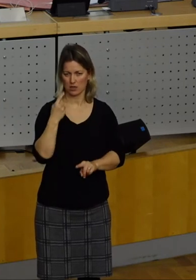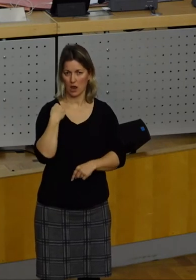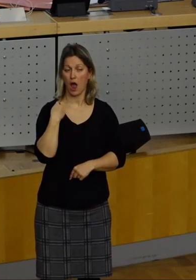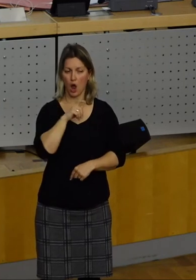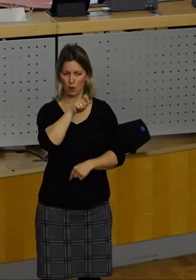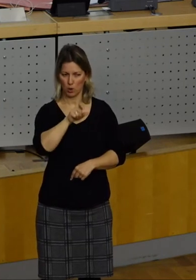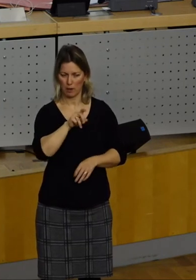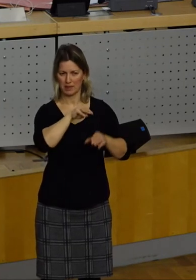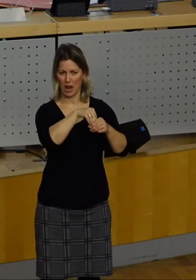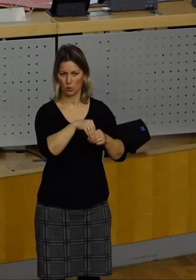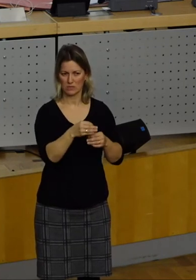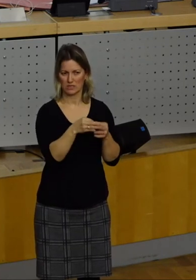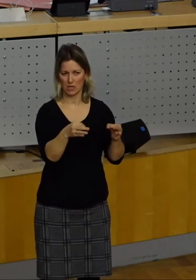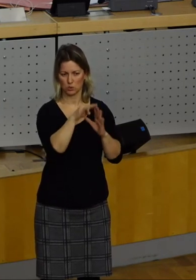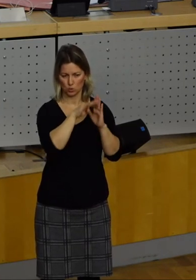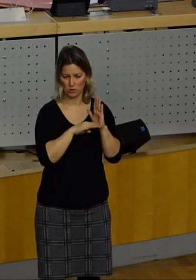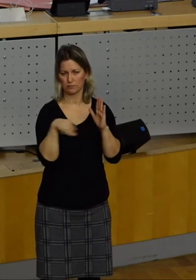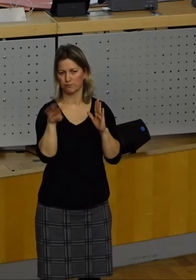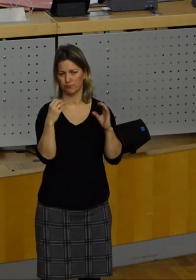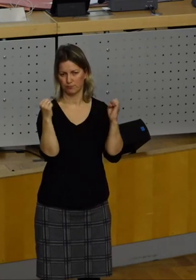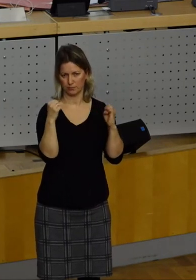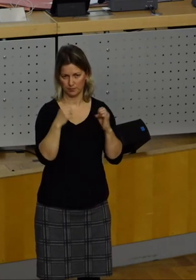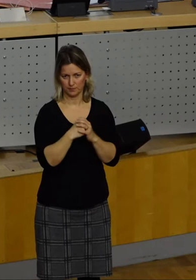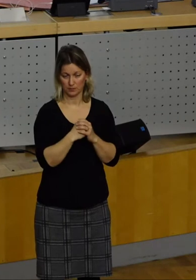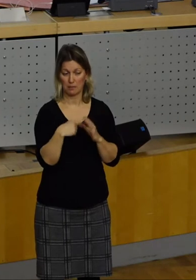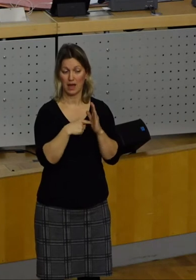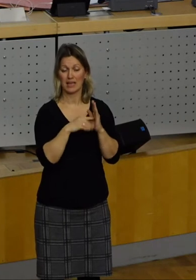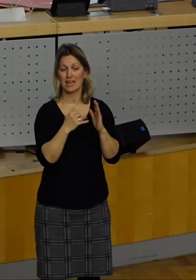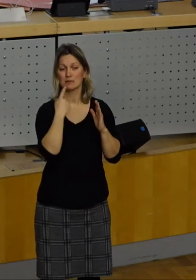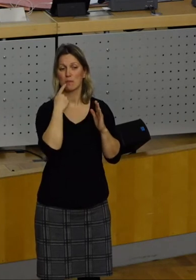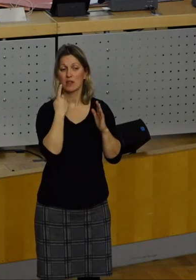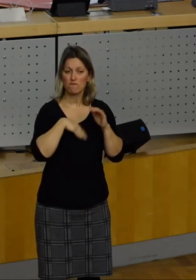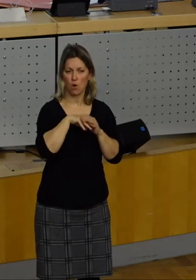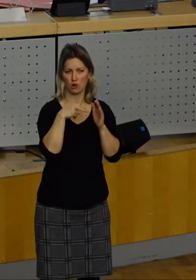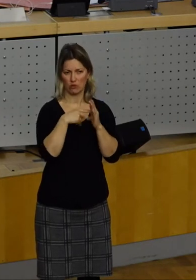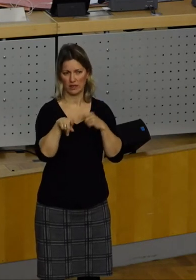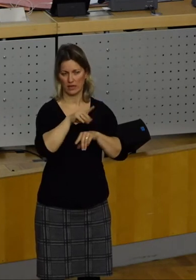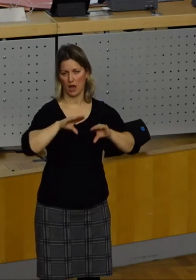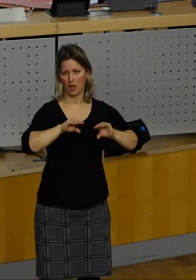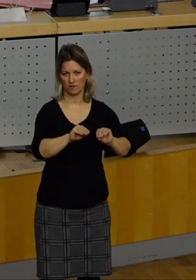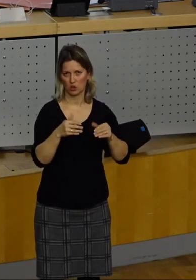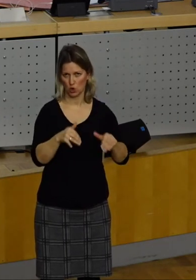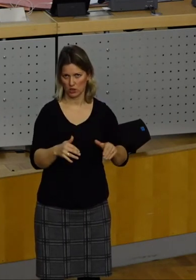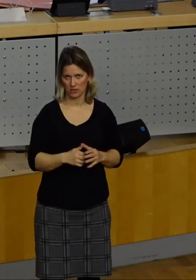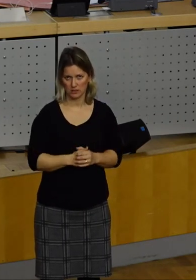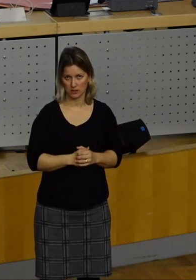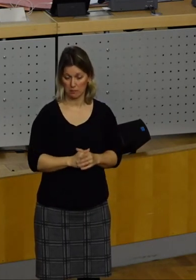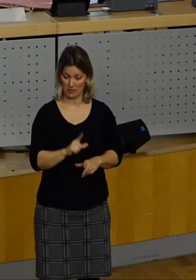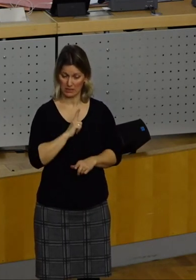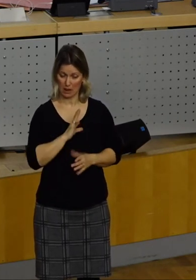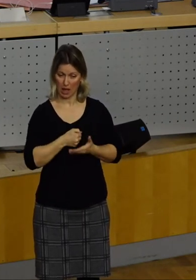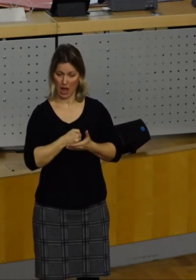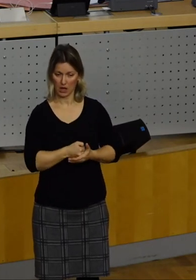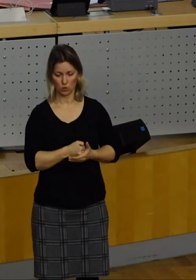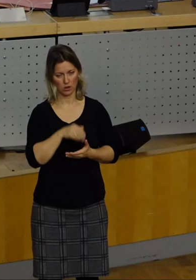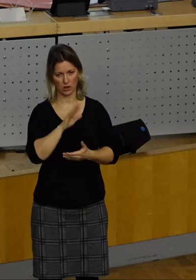Bürgerbeteiligungssatzung beschlossen, die, wie schon gesagt, im Moment nicht vollständig angewandt wird. Nach meinem Eindruck ist immer noch viel zu